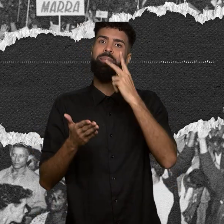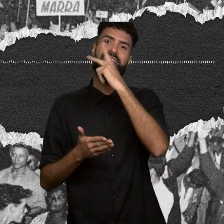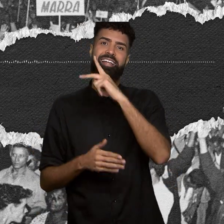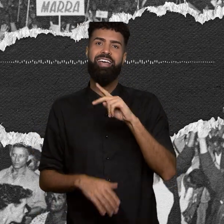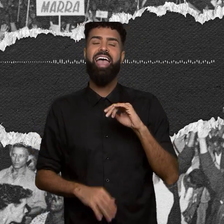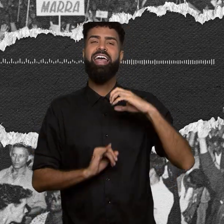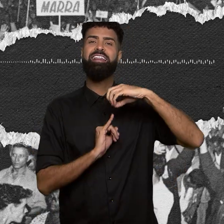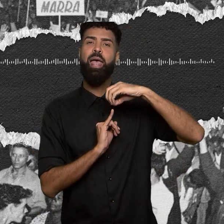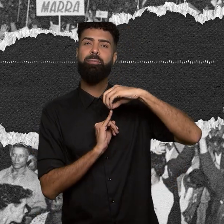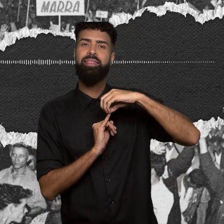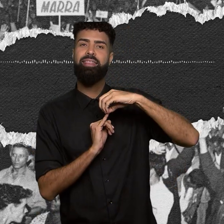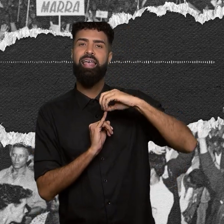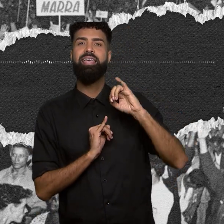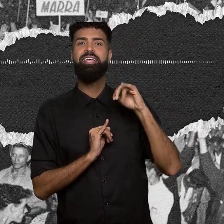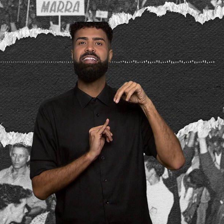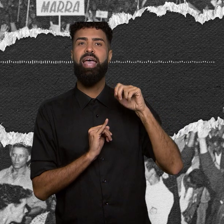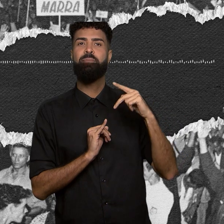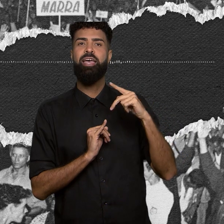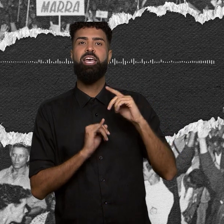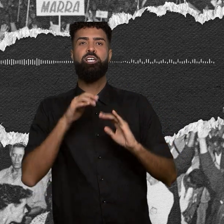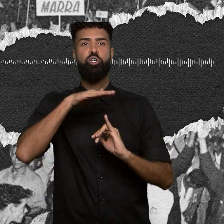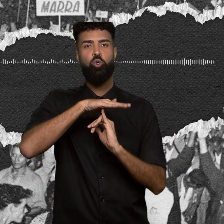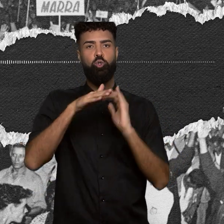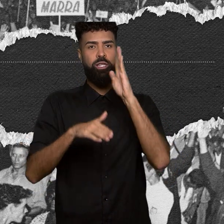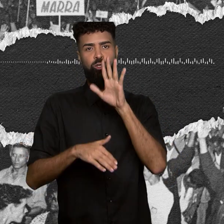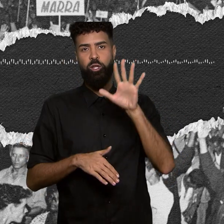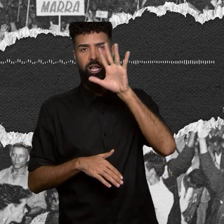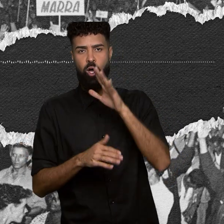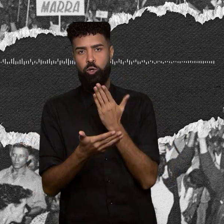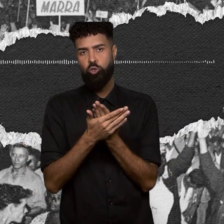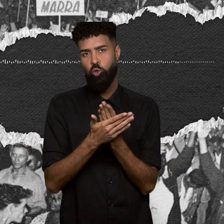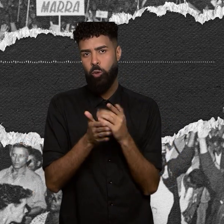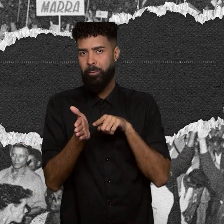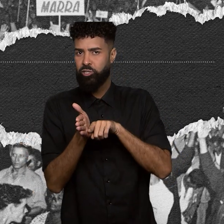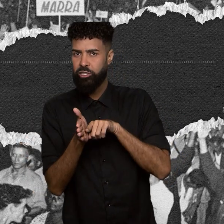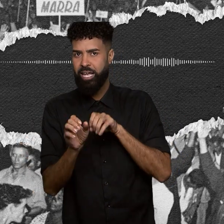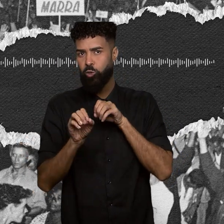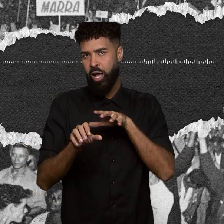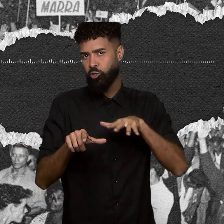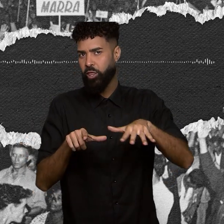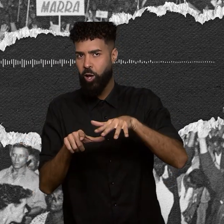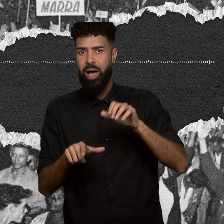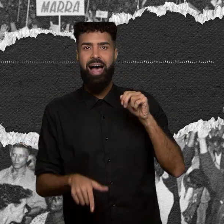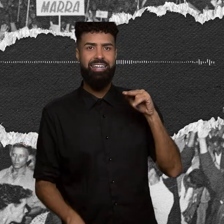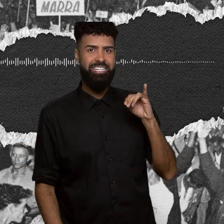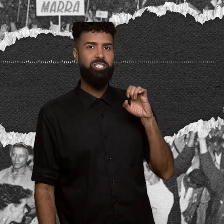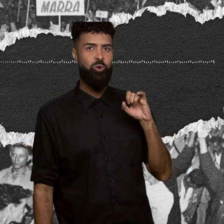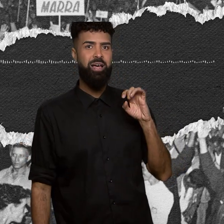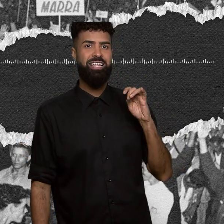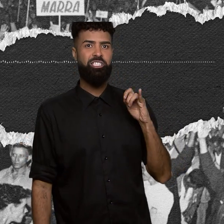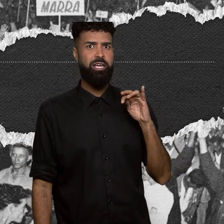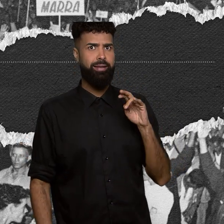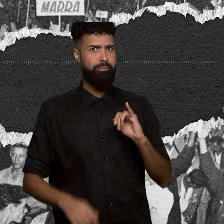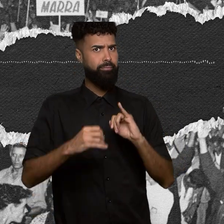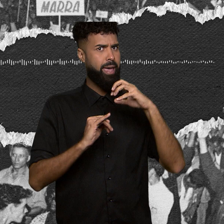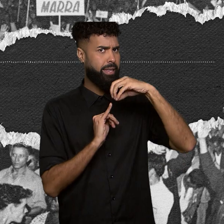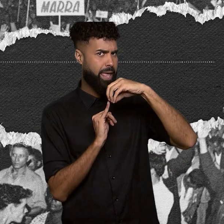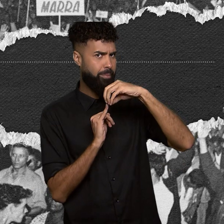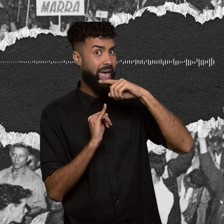INEP, o Instituto Nacional de Estudos e Pesquisas Educacionais, Anísio Teixeira. Sabe a entidade responsável pelo Enem? Bom,